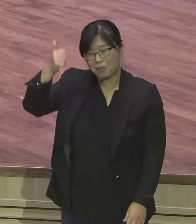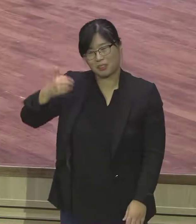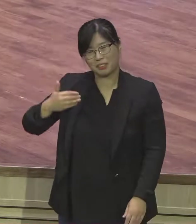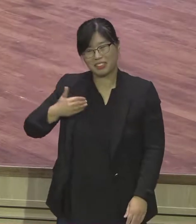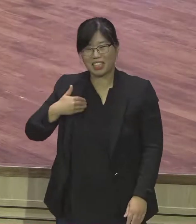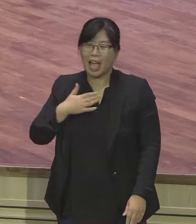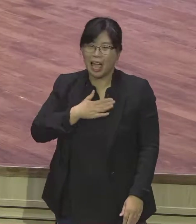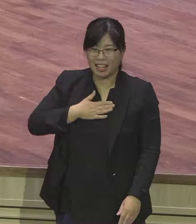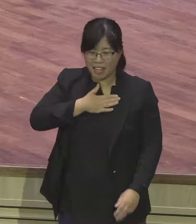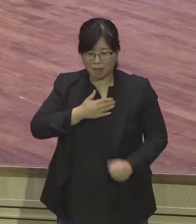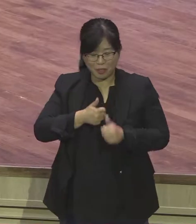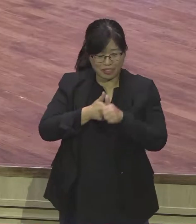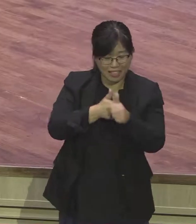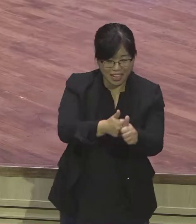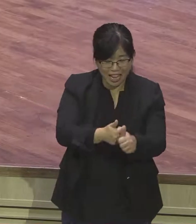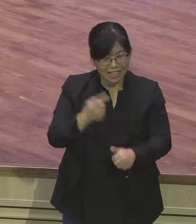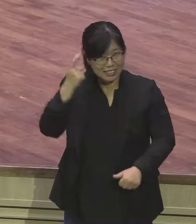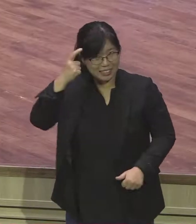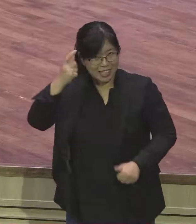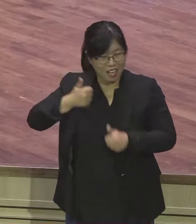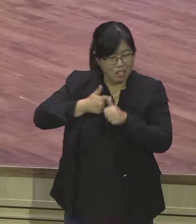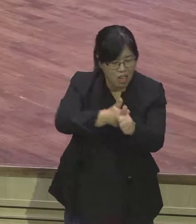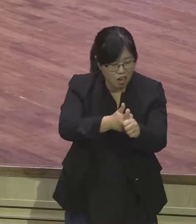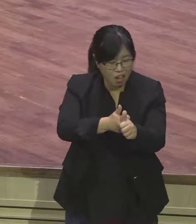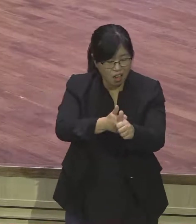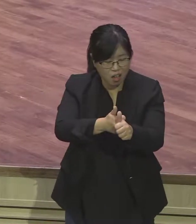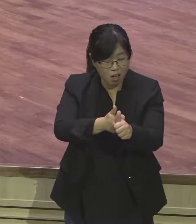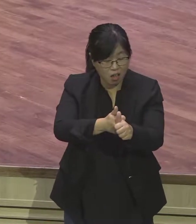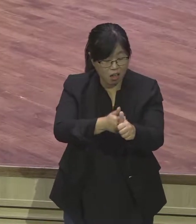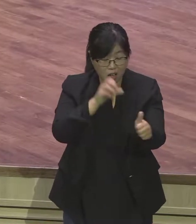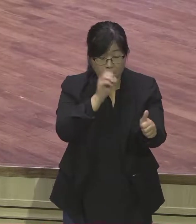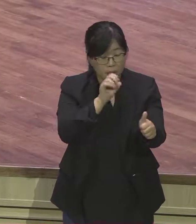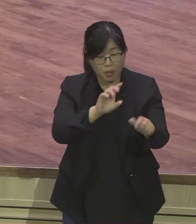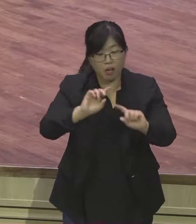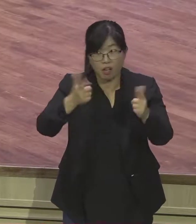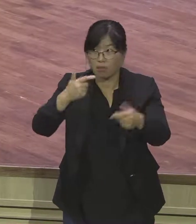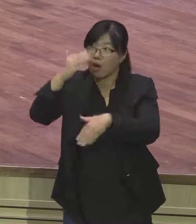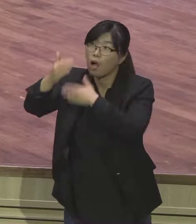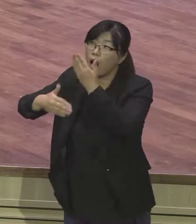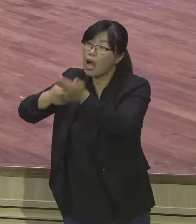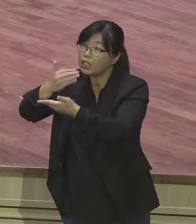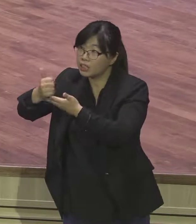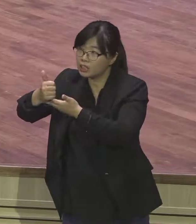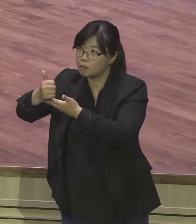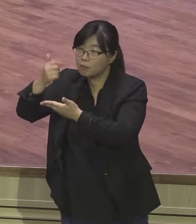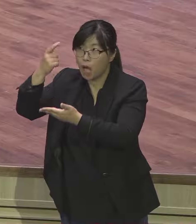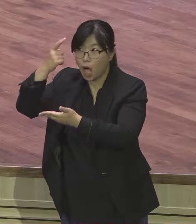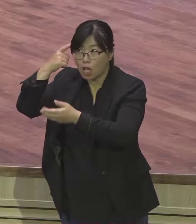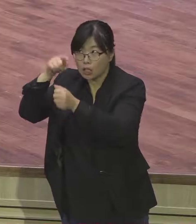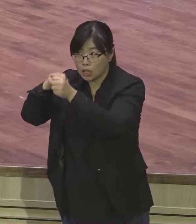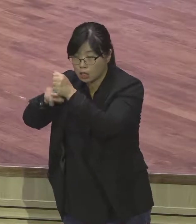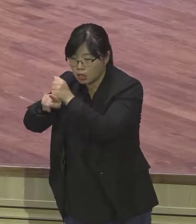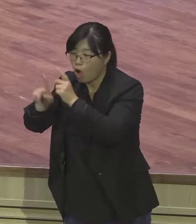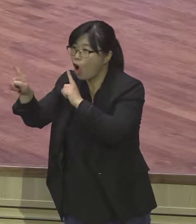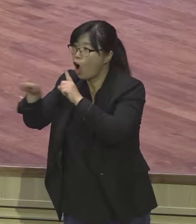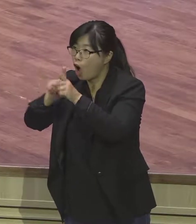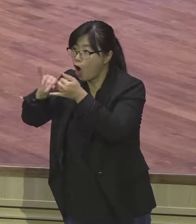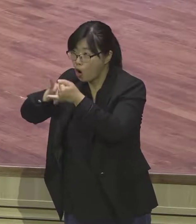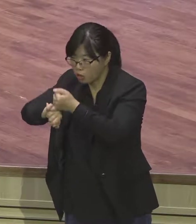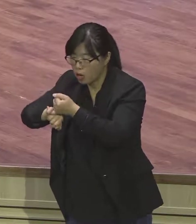여러분 사는 게 모든 삶에 있어서 언제나 하나님의 말씀에 기반하시기 바랍니다 내 기분 내 감정들